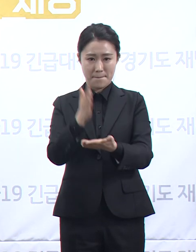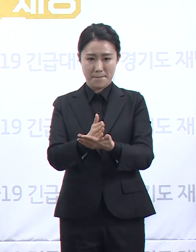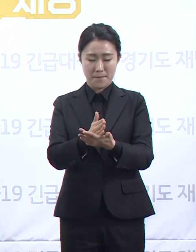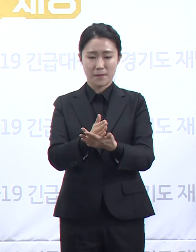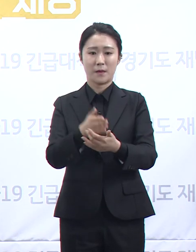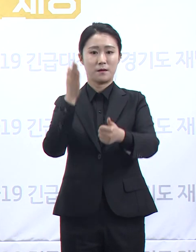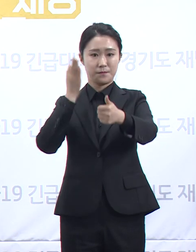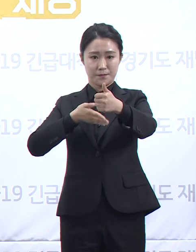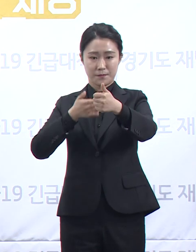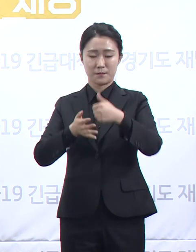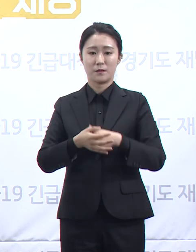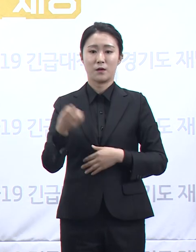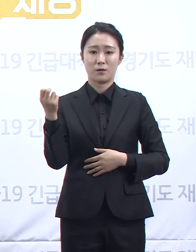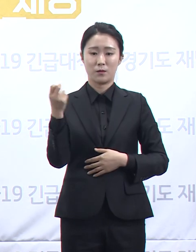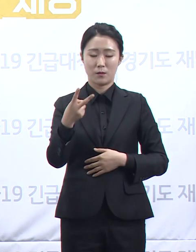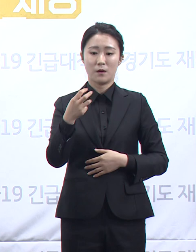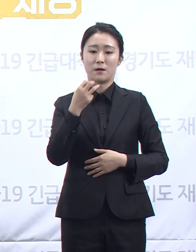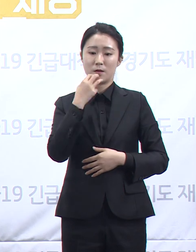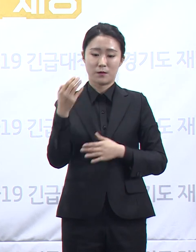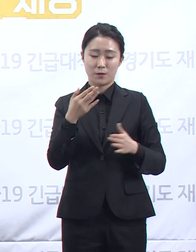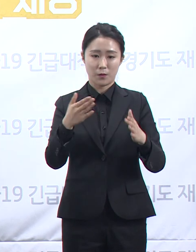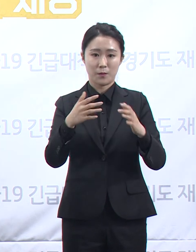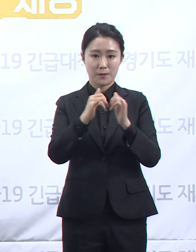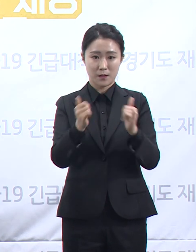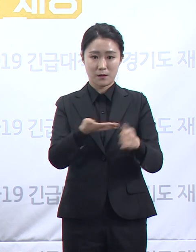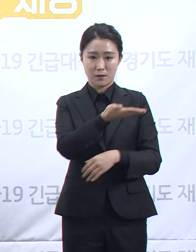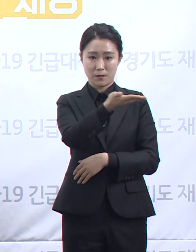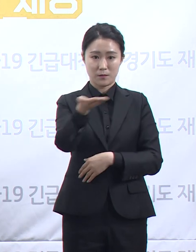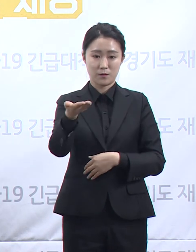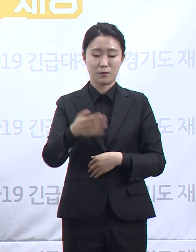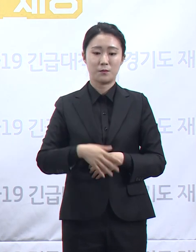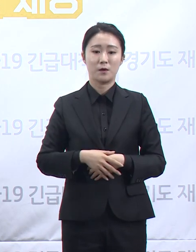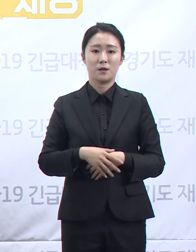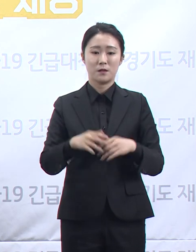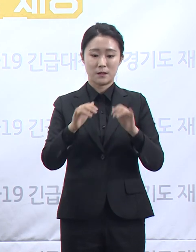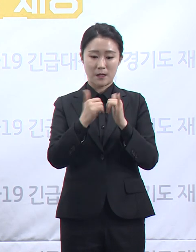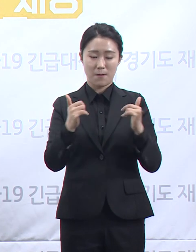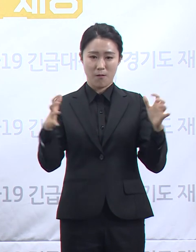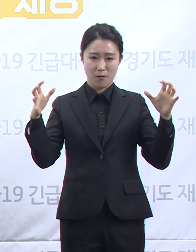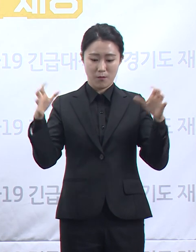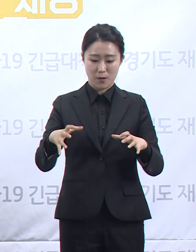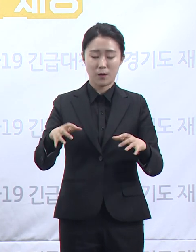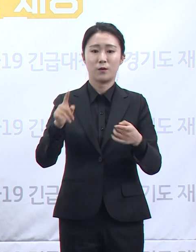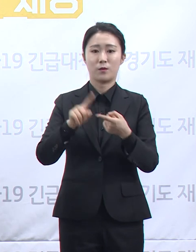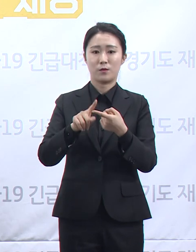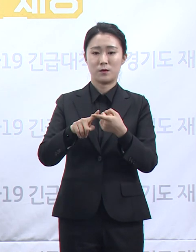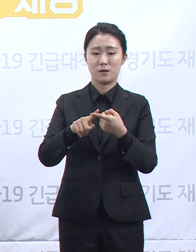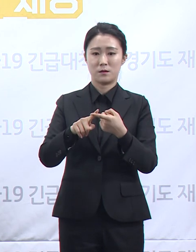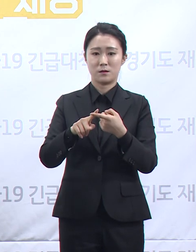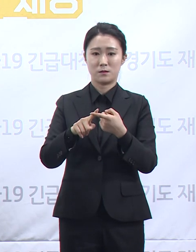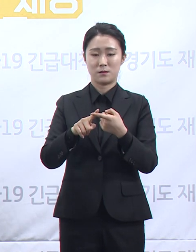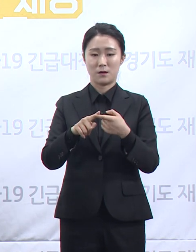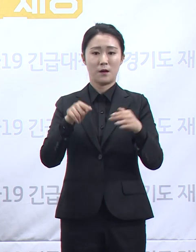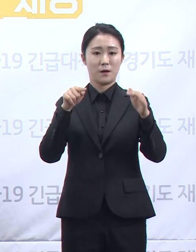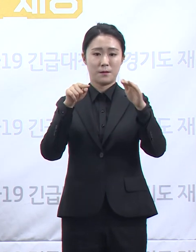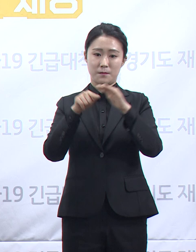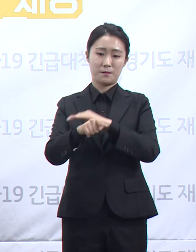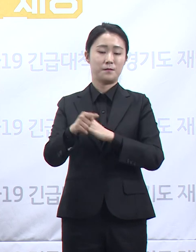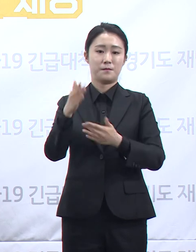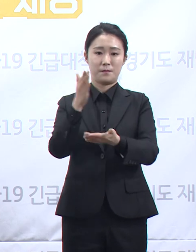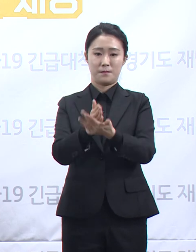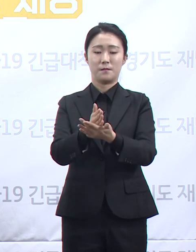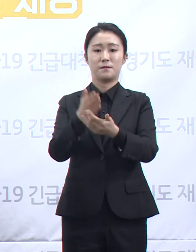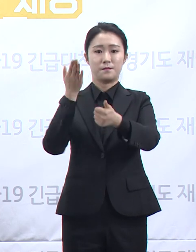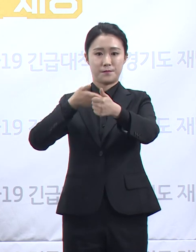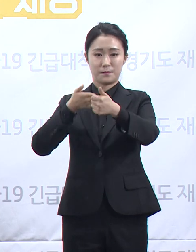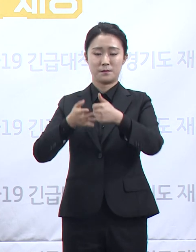밀폐되고 밀집한 다중이용시설의 이용과 모임을 자제해 주시기 바랍니다. 개인과 가정에서 철저한